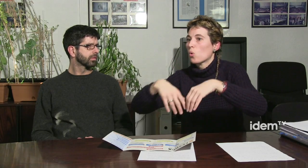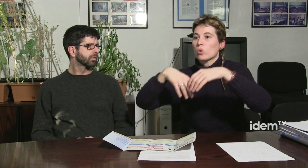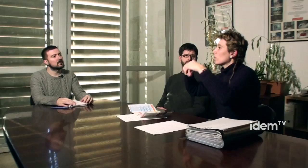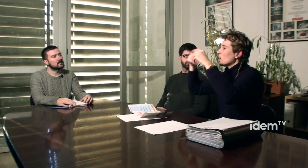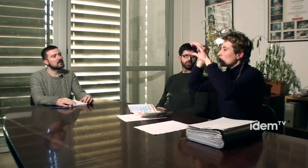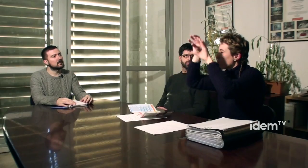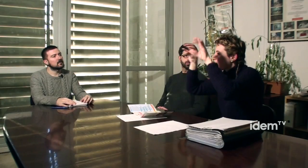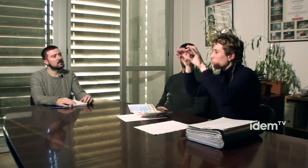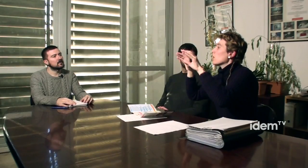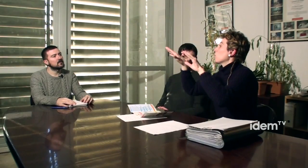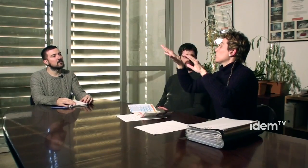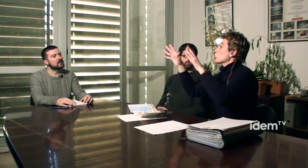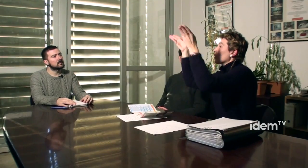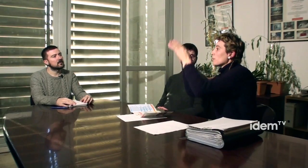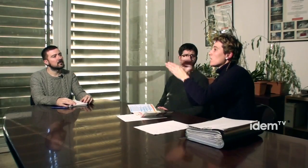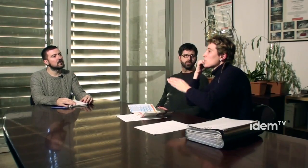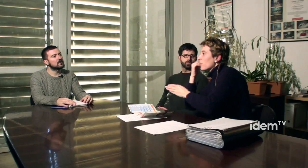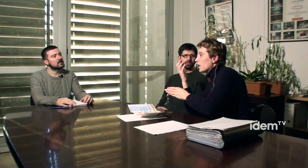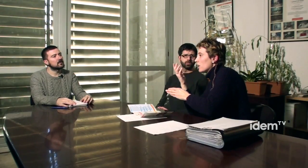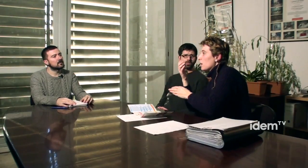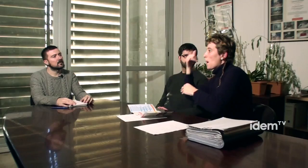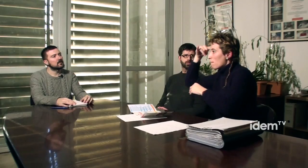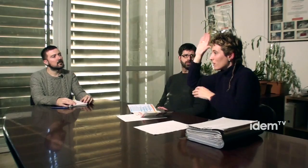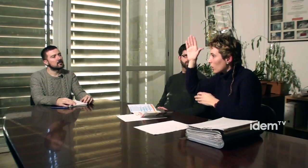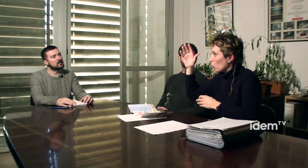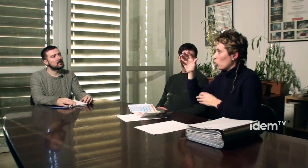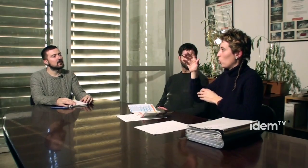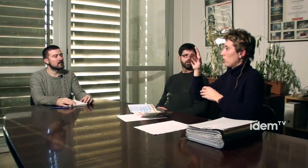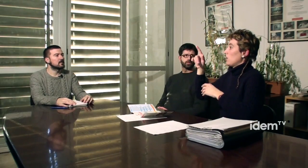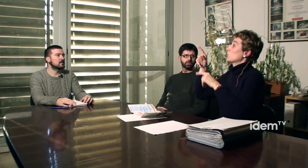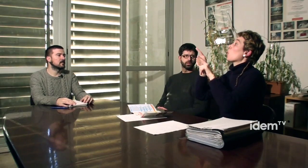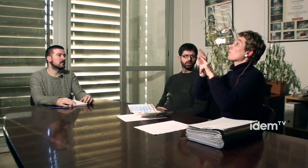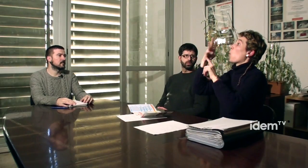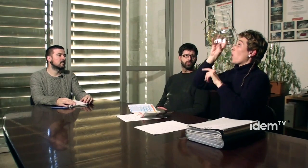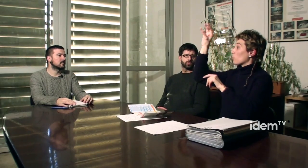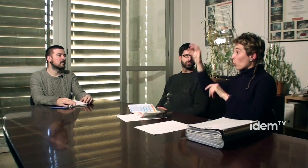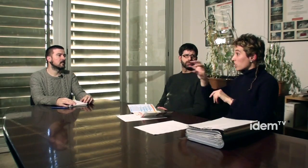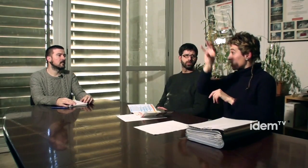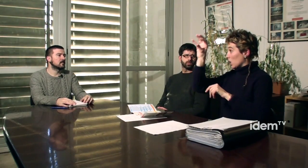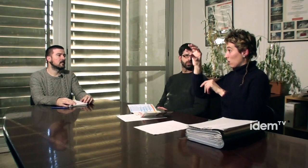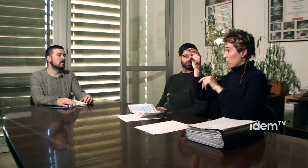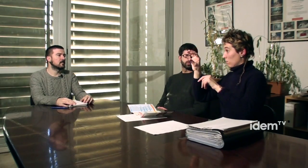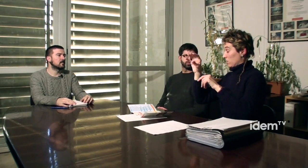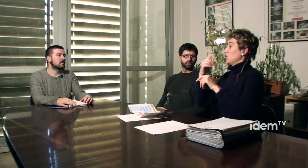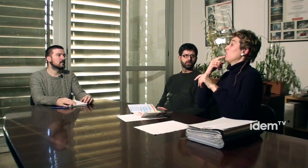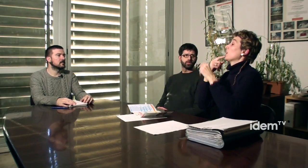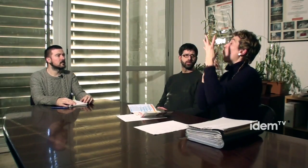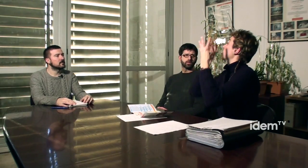l'Assur, Difusor, però després en el Vallès hi ha Sabadell, o sigui, totes estan